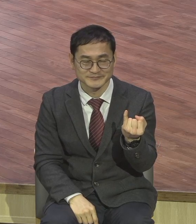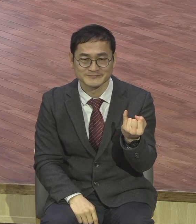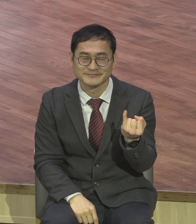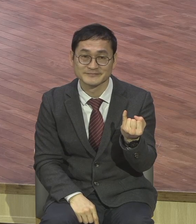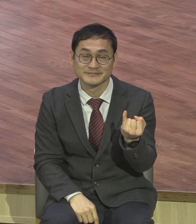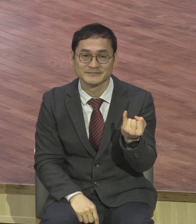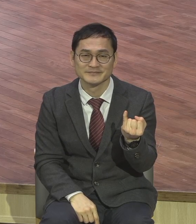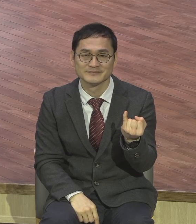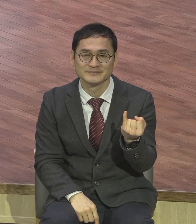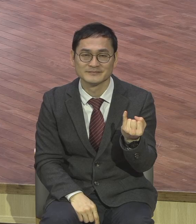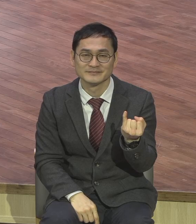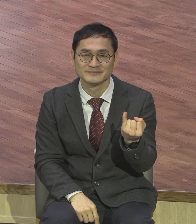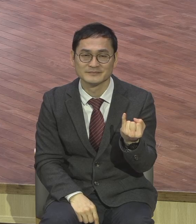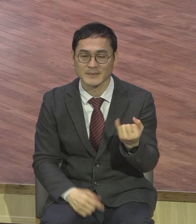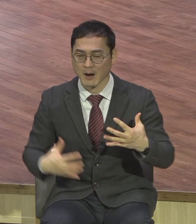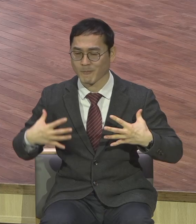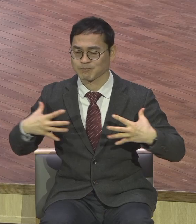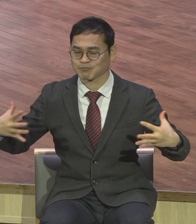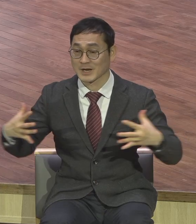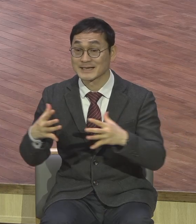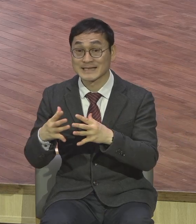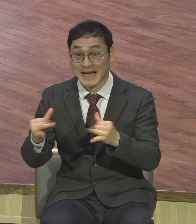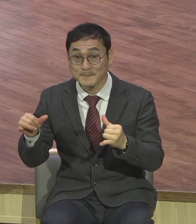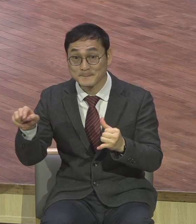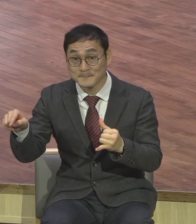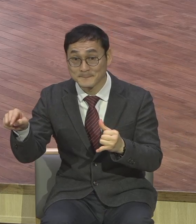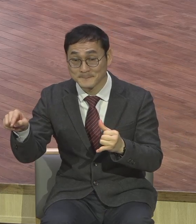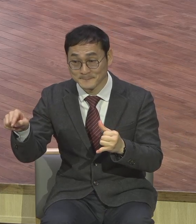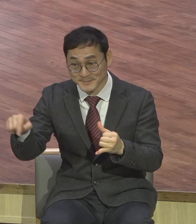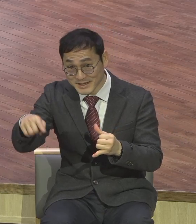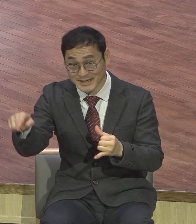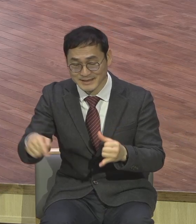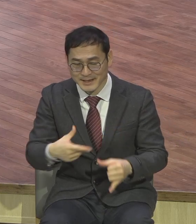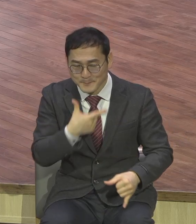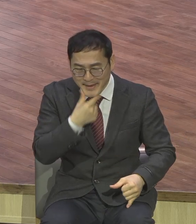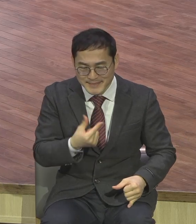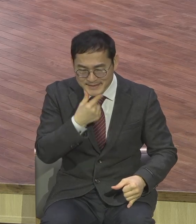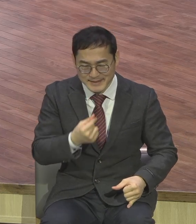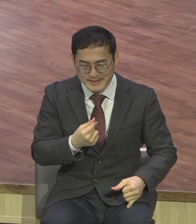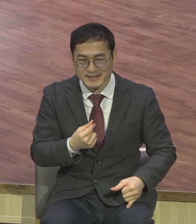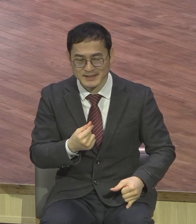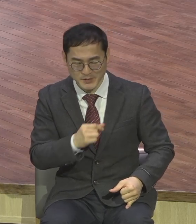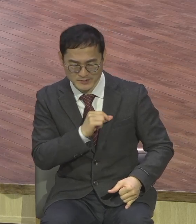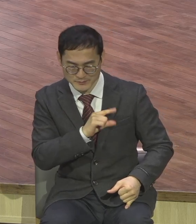살찐 사람을 상대로 속옷을 그렇게 만들어가지고 부자가 된 케이스에요